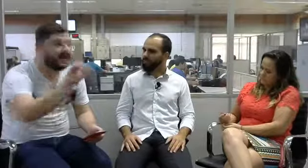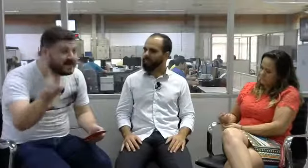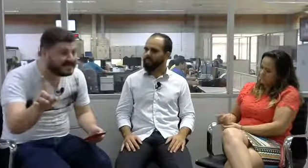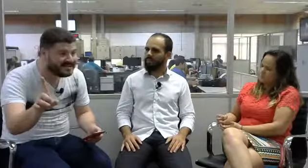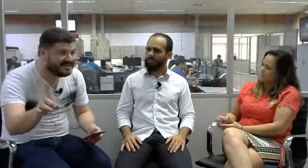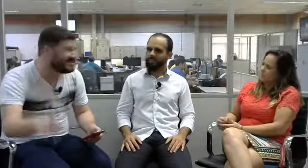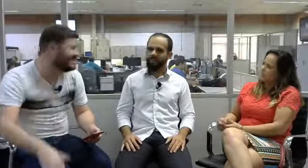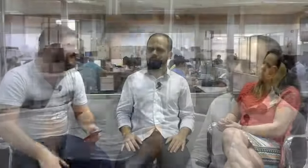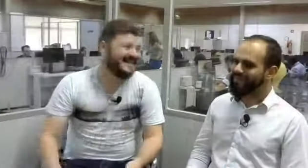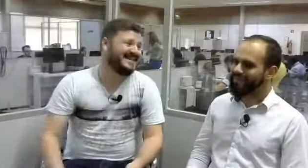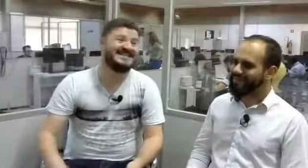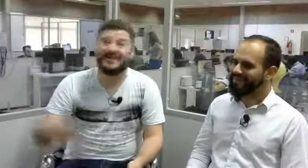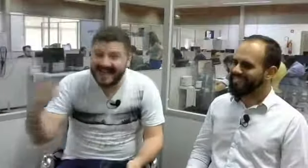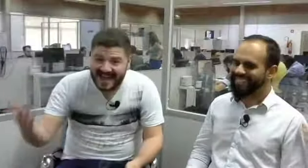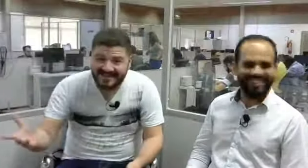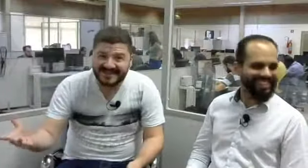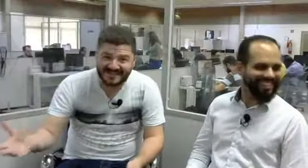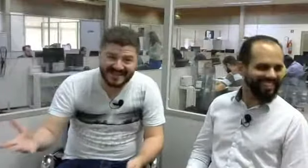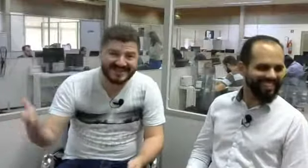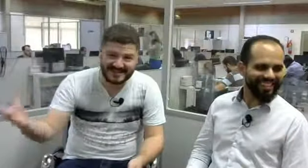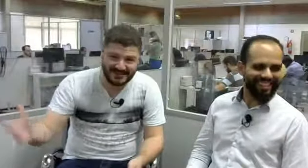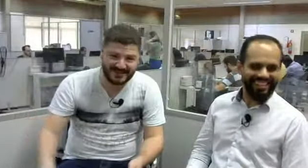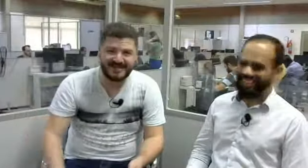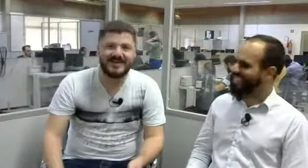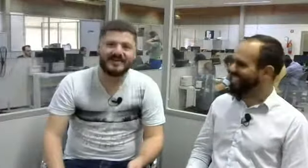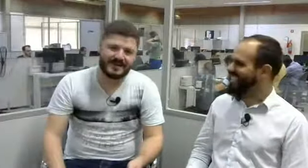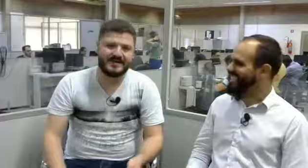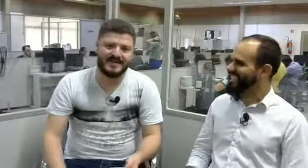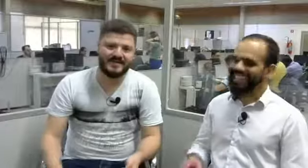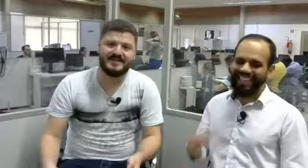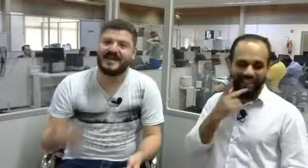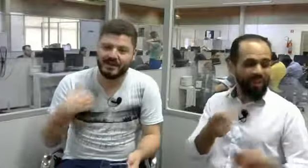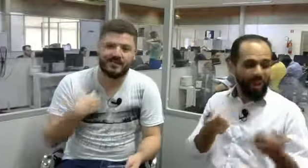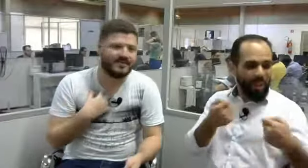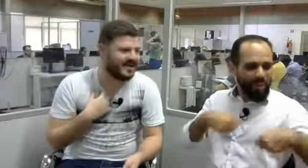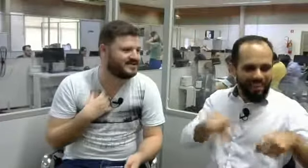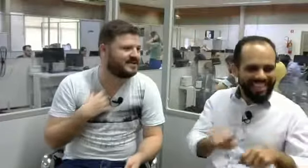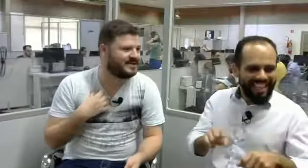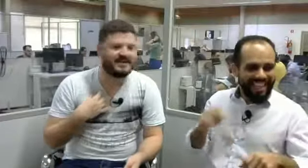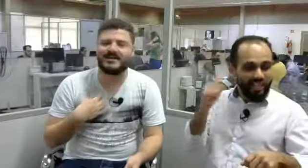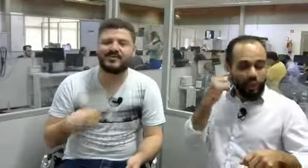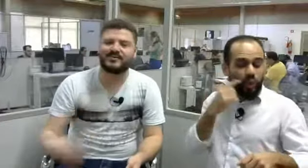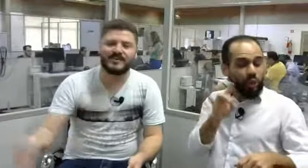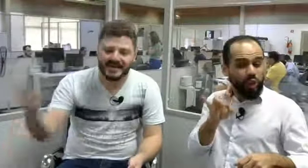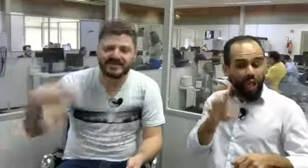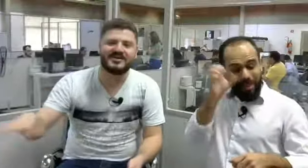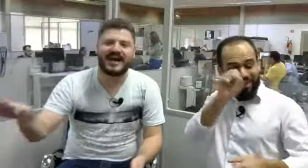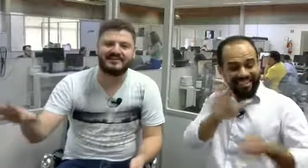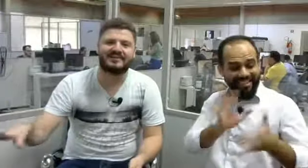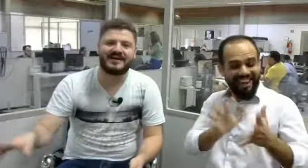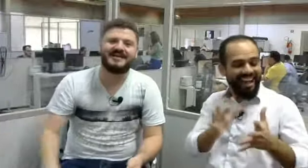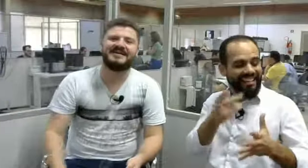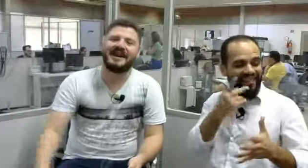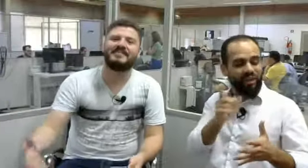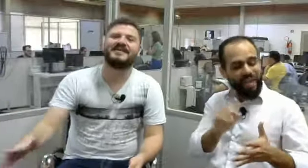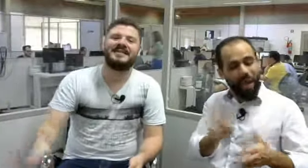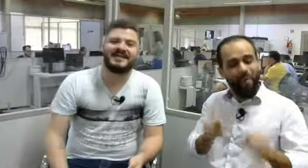precisa e não deve também ser surdo para aprender Libras. Eu confesso que eu estou bem instigado a aprender, né,